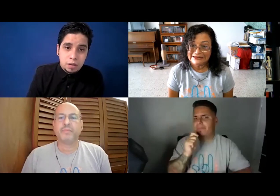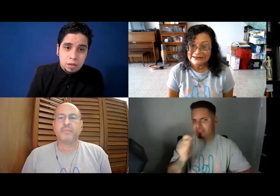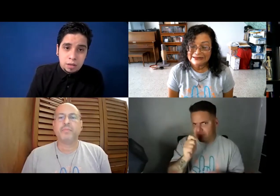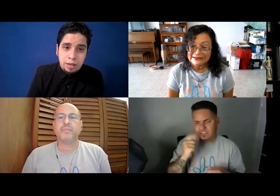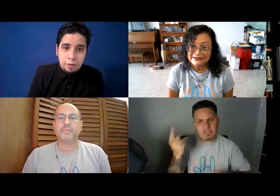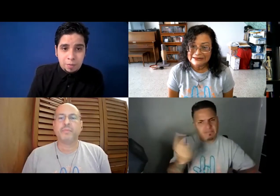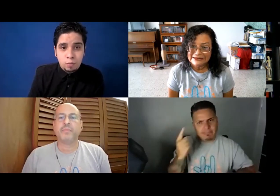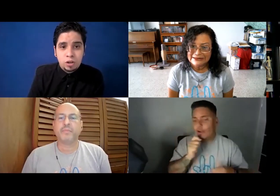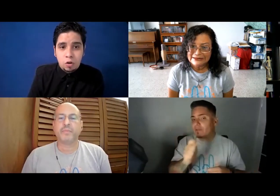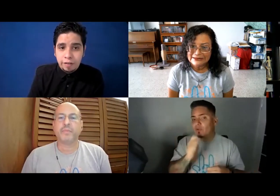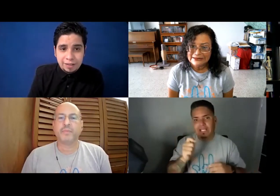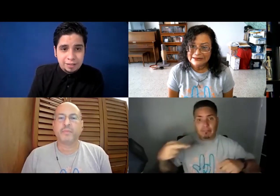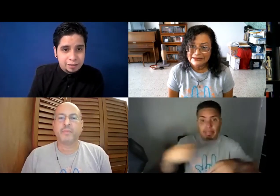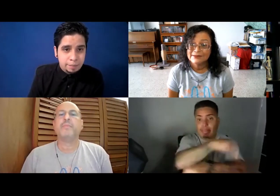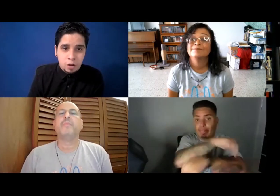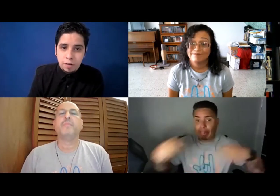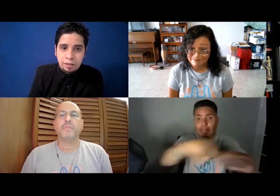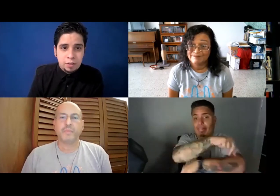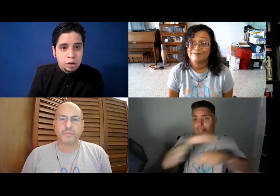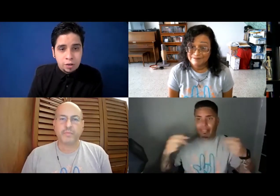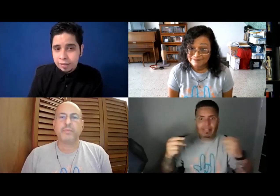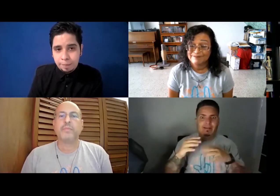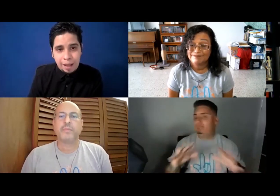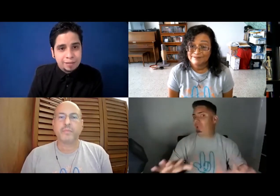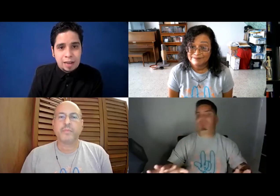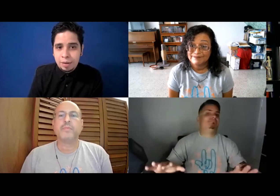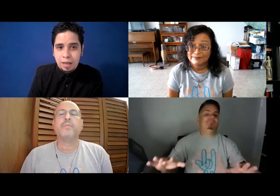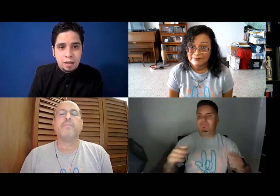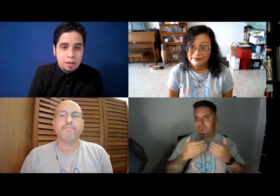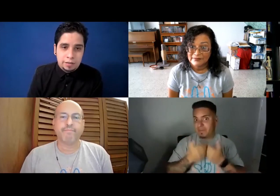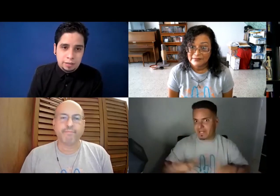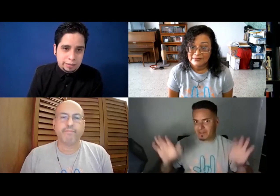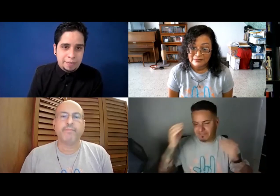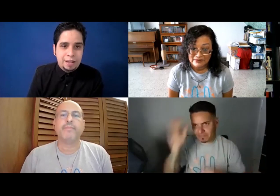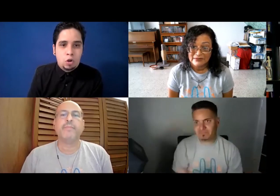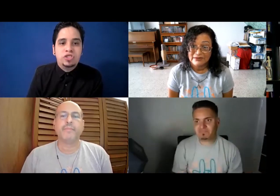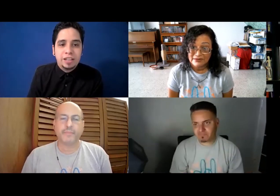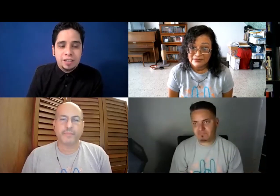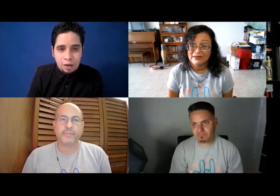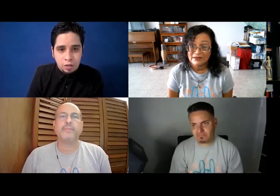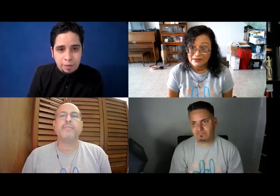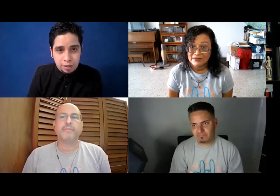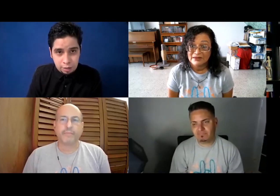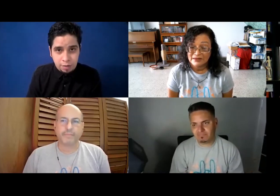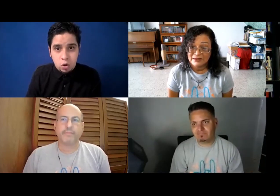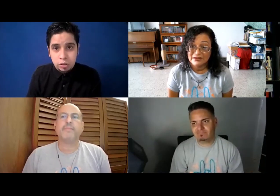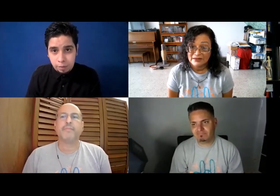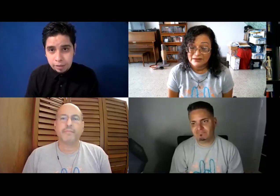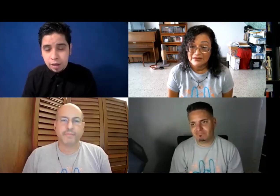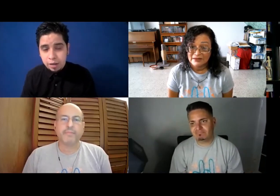Y eso pasa mucho en las conferencias. Siempre en las conferencias tiene que ocurrir eso que la gente pasa y camina sin tener conciencia de que hay unas personas trabajando como intérpretes ahí. Eso